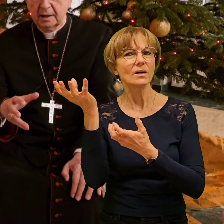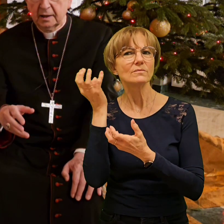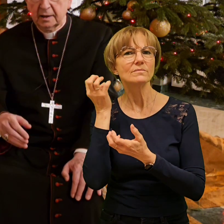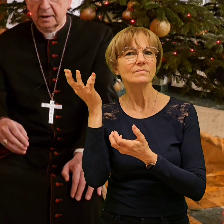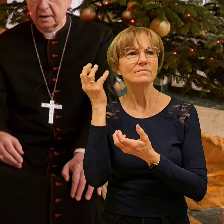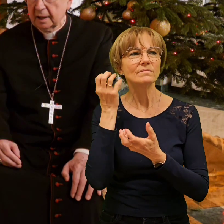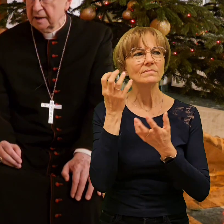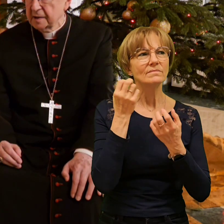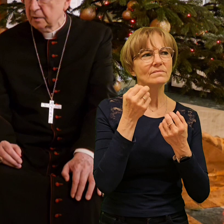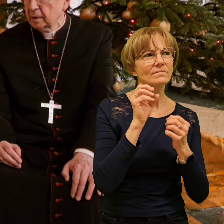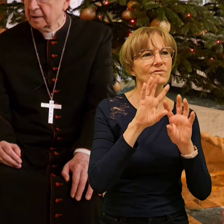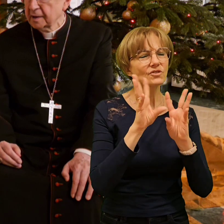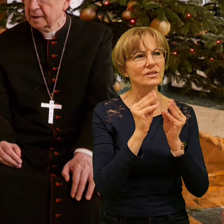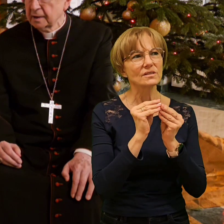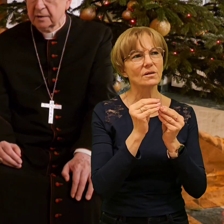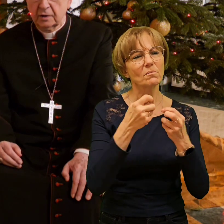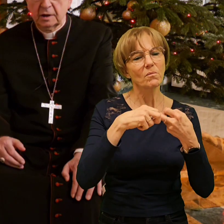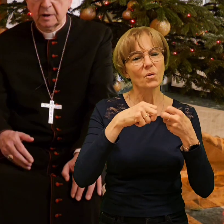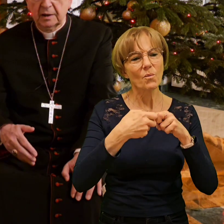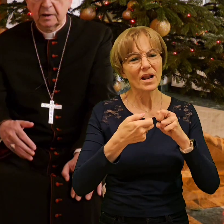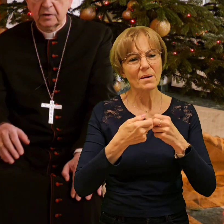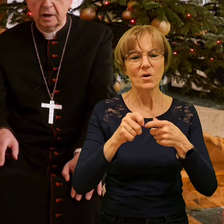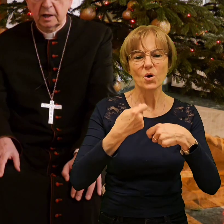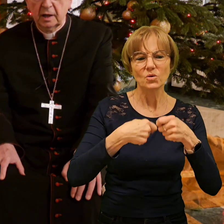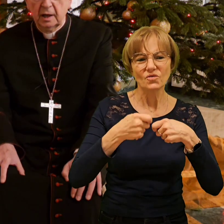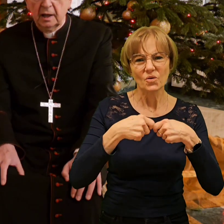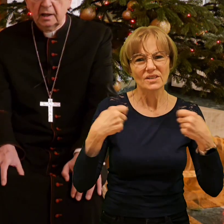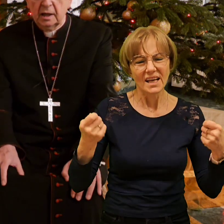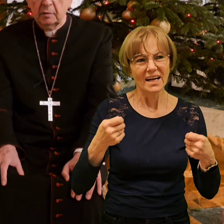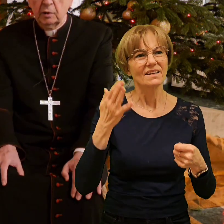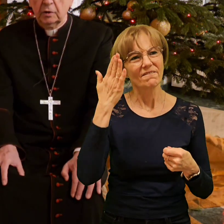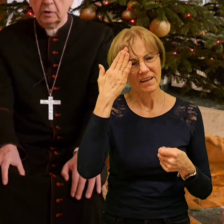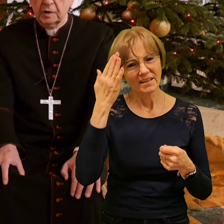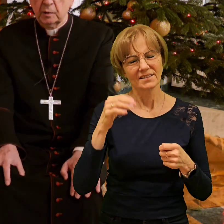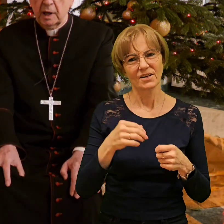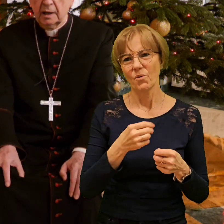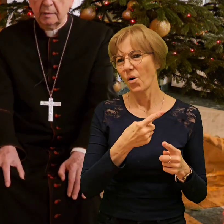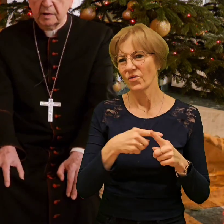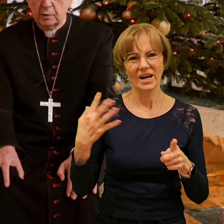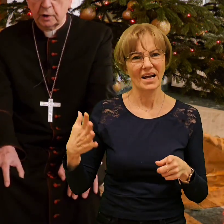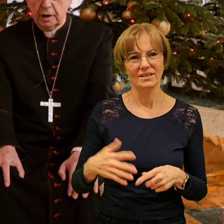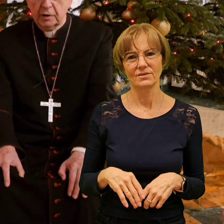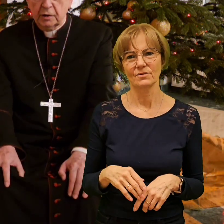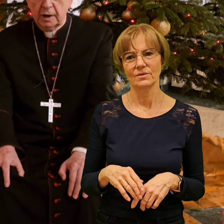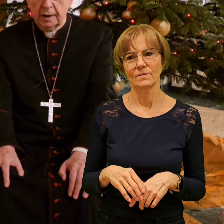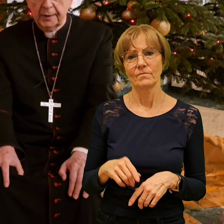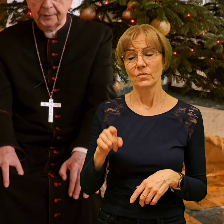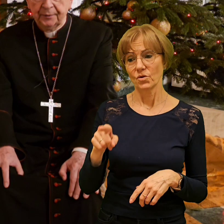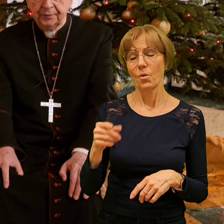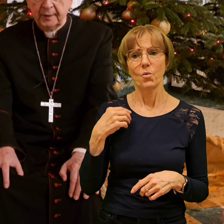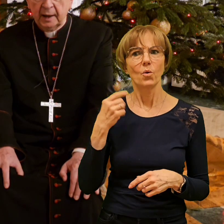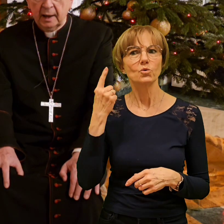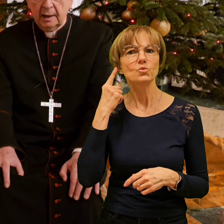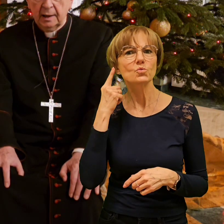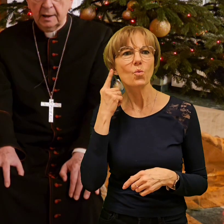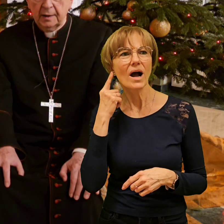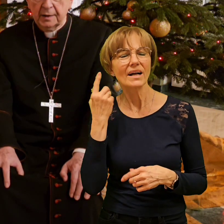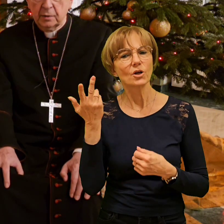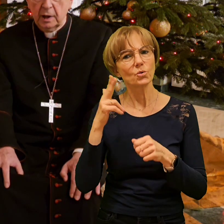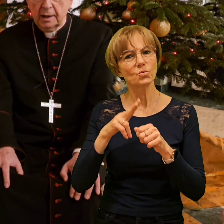takiej sytuacji. Czyli praktycznie nie było to słuchanie bezużyteczne, ale słuchanie